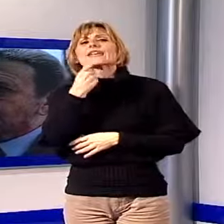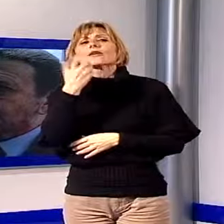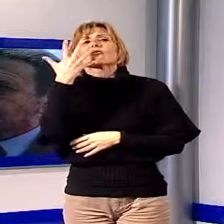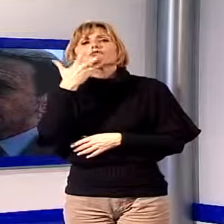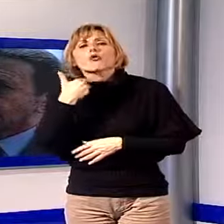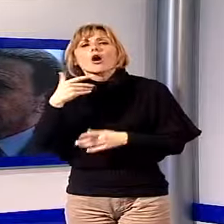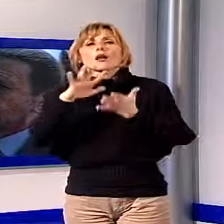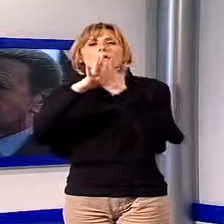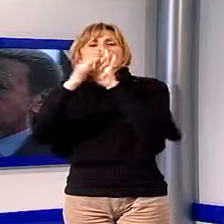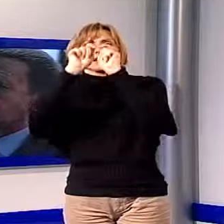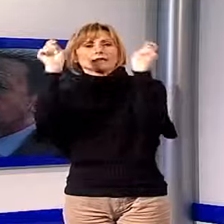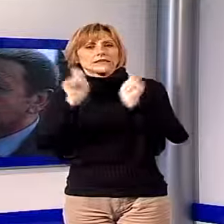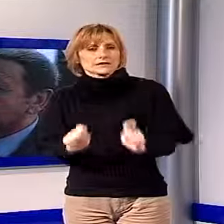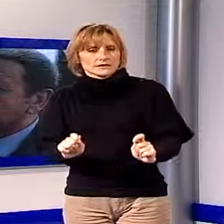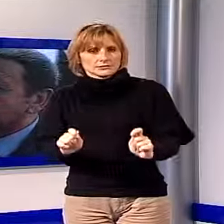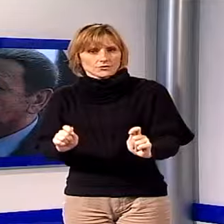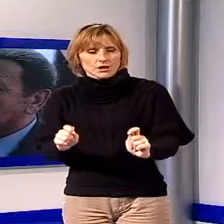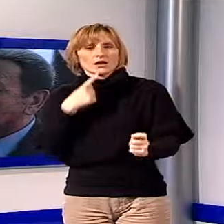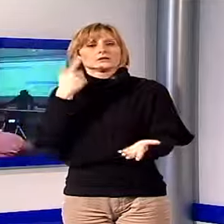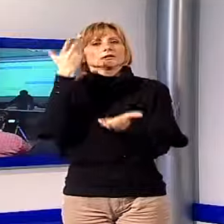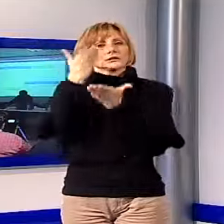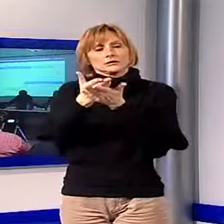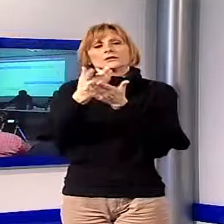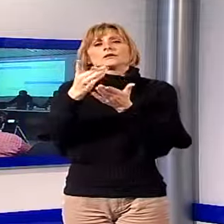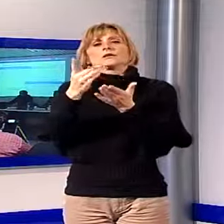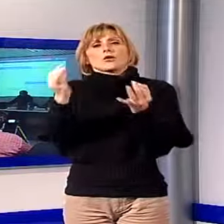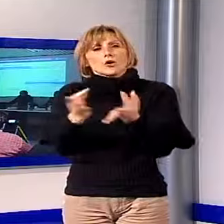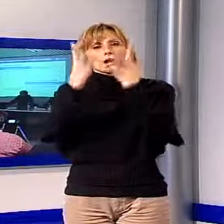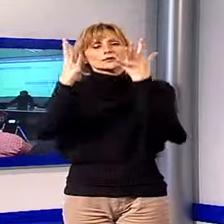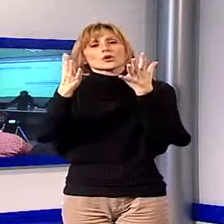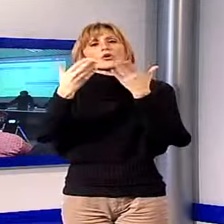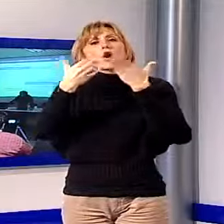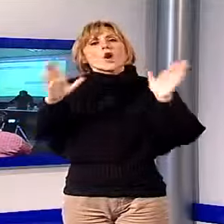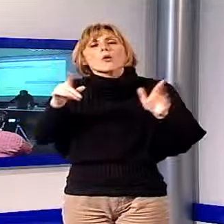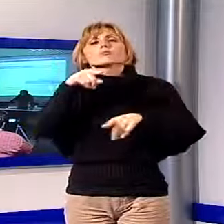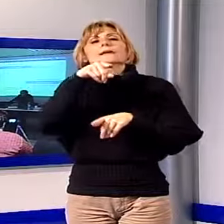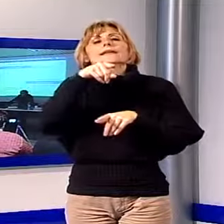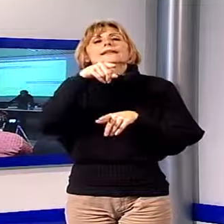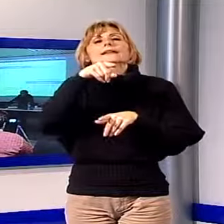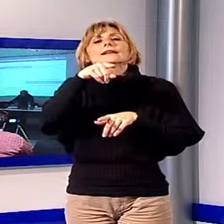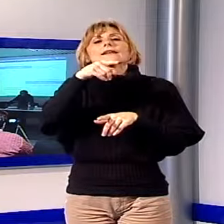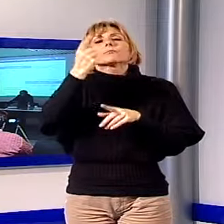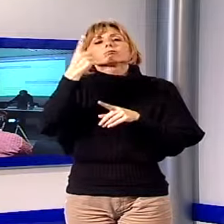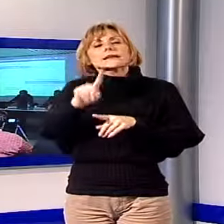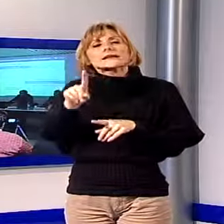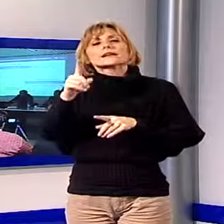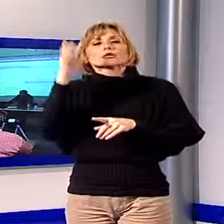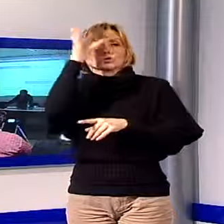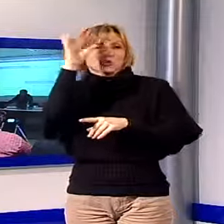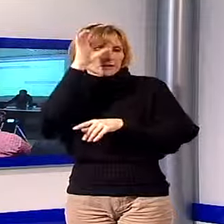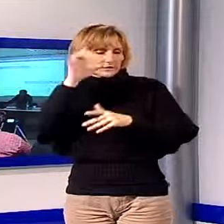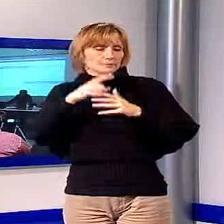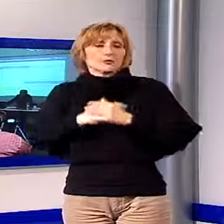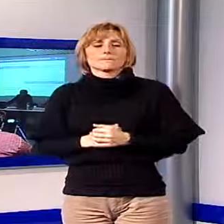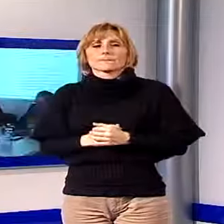internazionalizzarsi. La presentazione è avvenuta nell'ambito dell'Open Day dedicato al turismo.